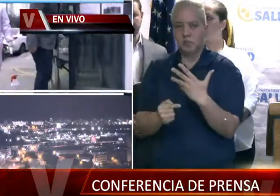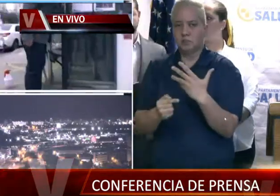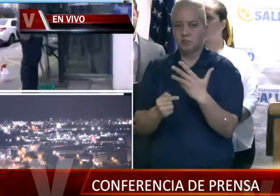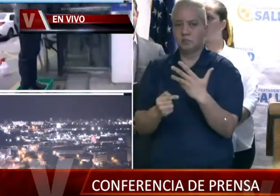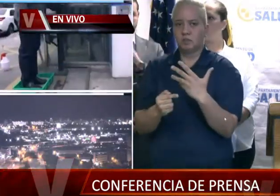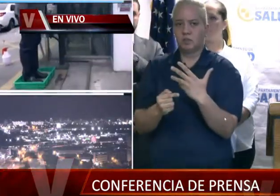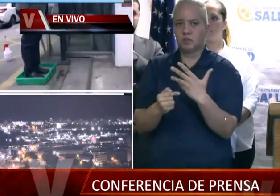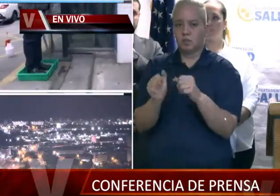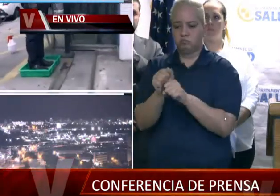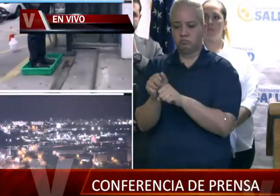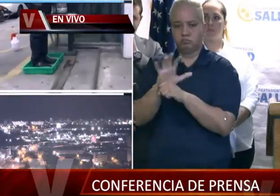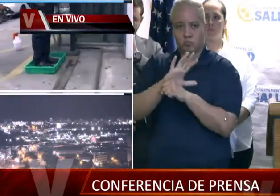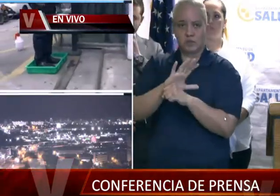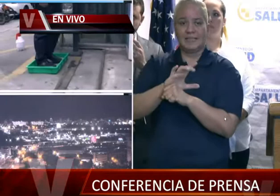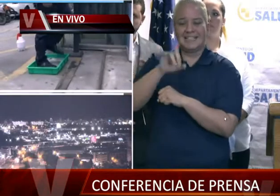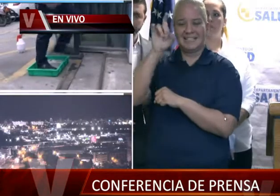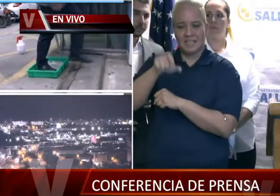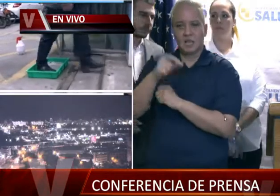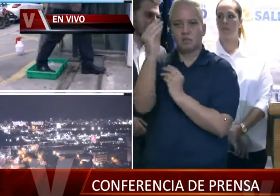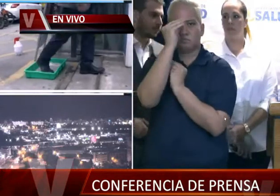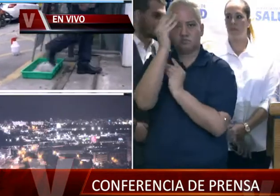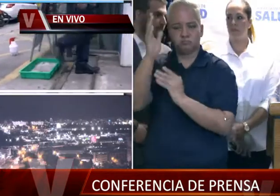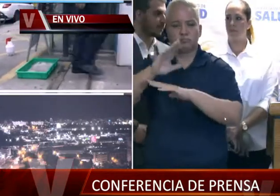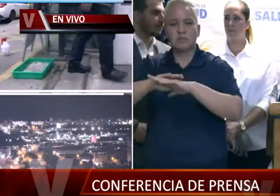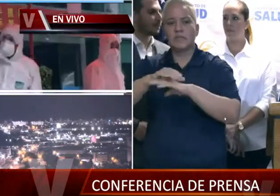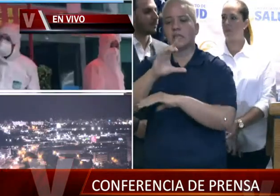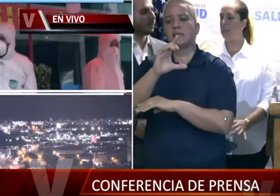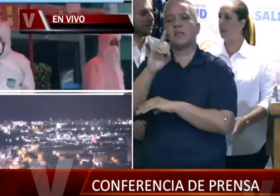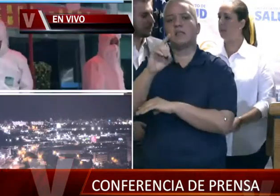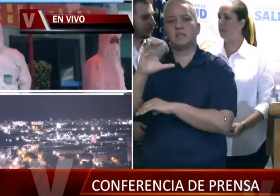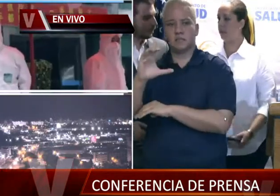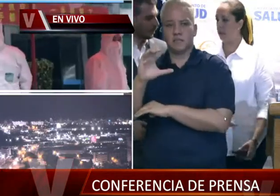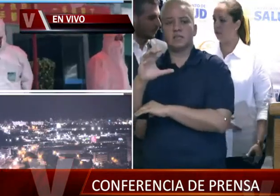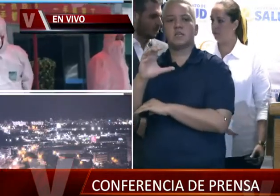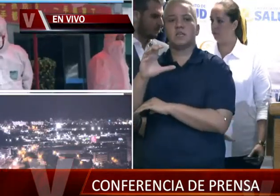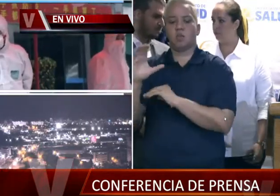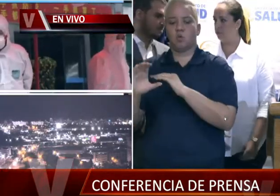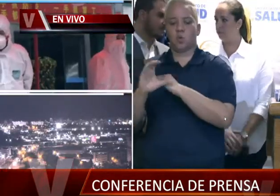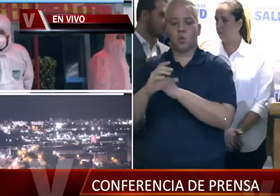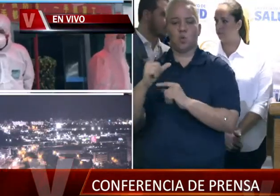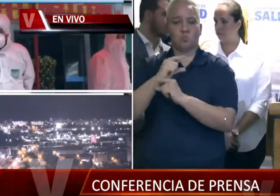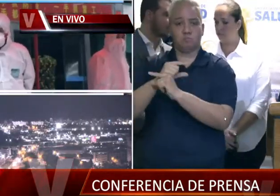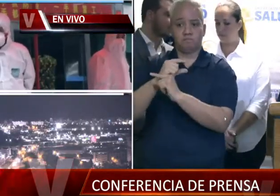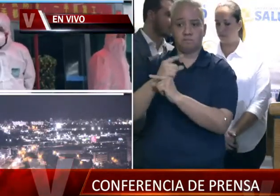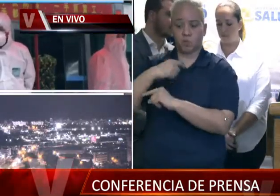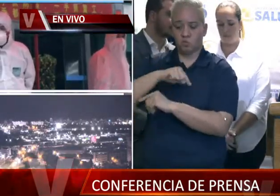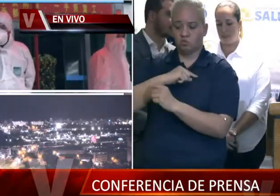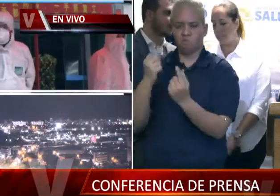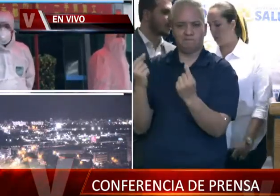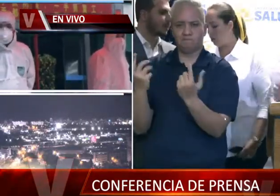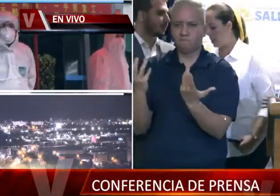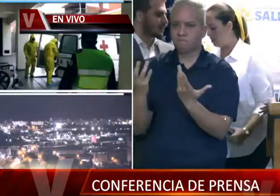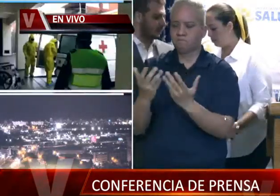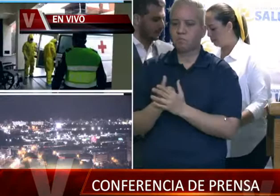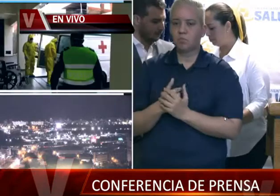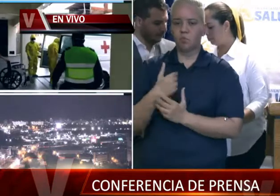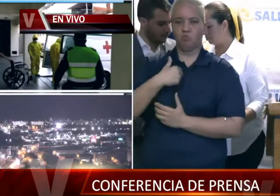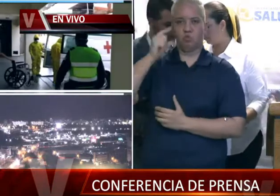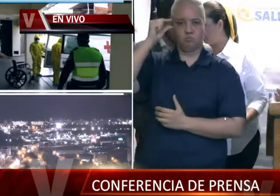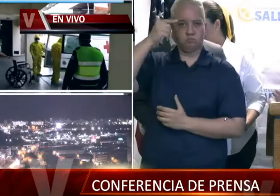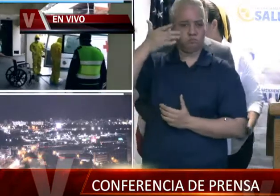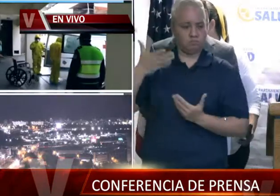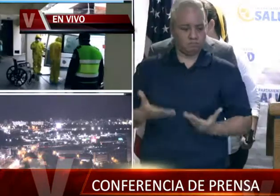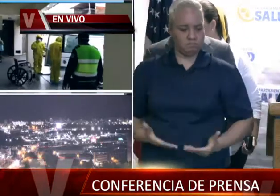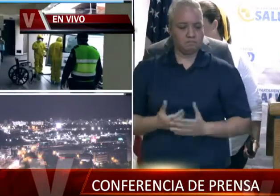COVID-19. Tienen que notificarlo al CDC y al Coast Guard. Así que nosotros lo que estamos haciendo, yo como gobernadora,